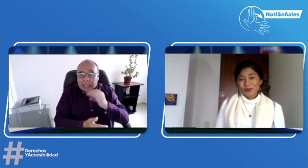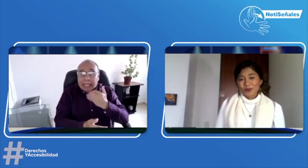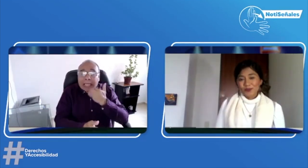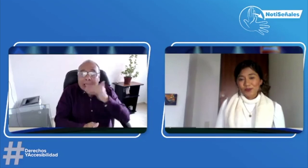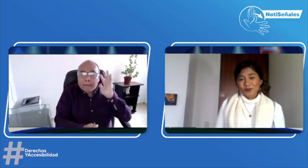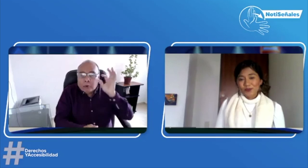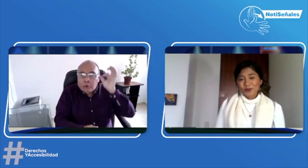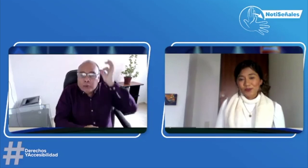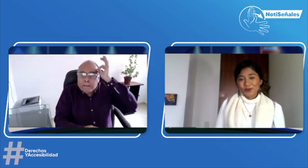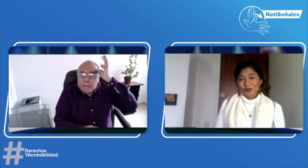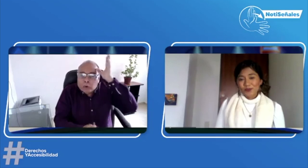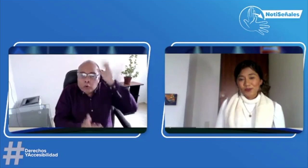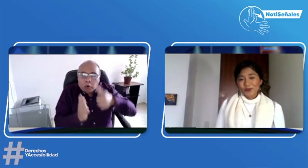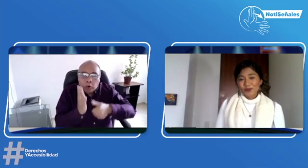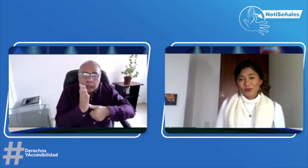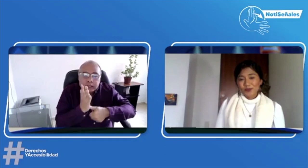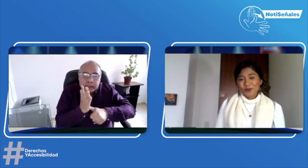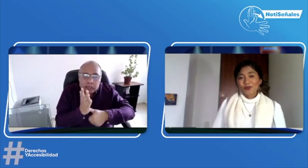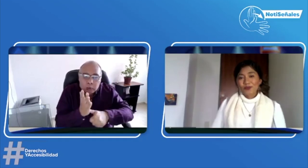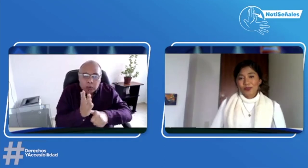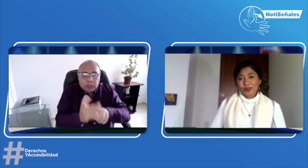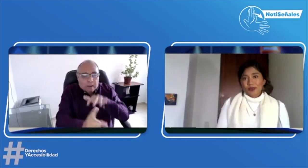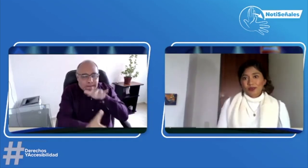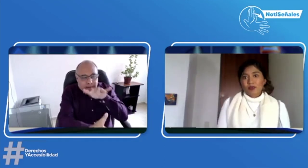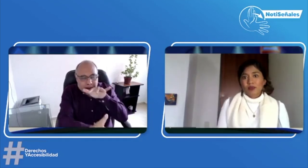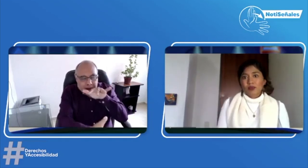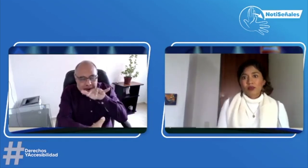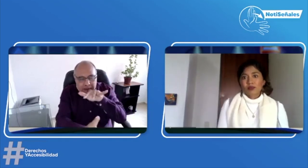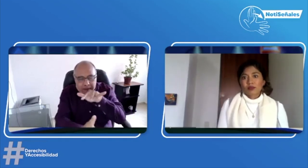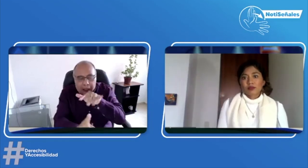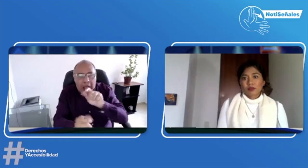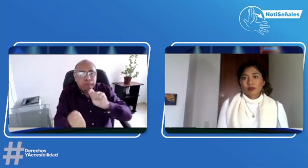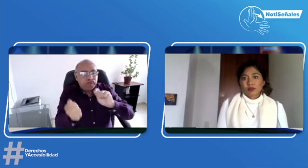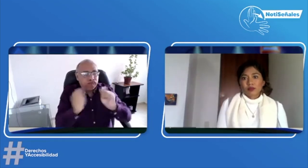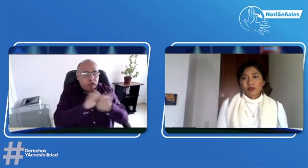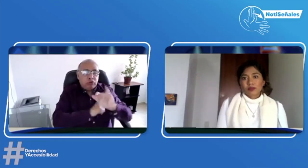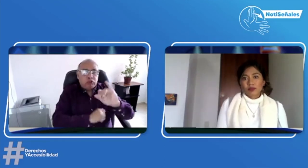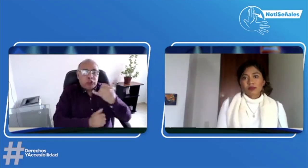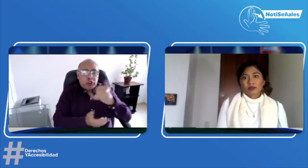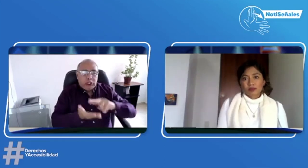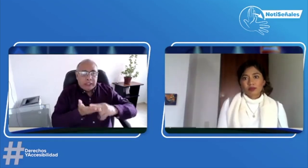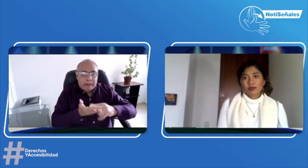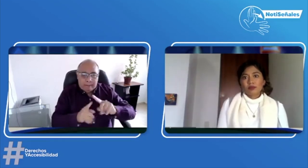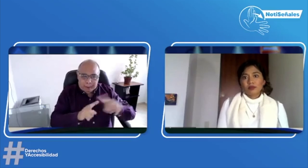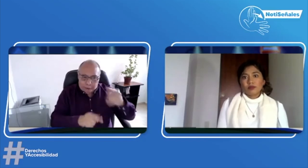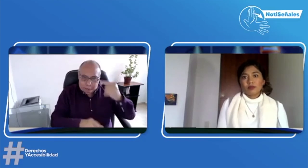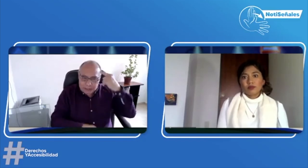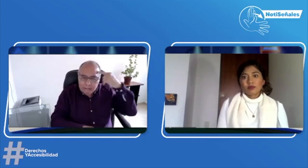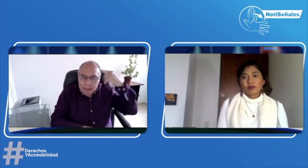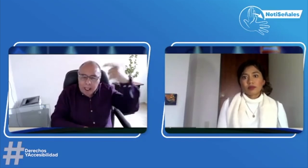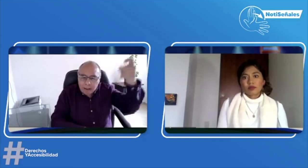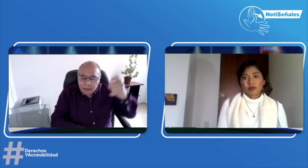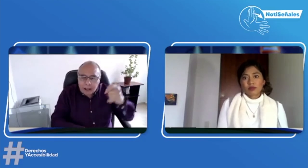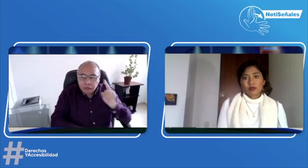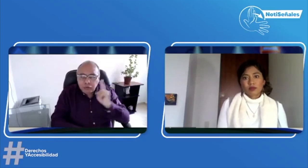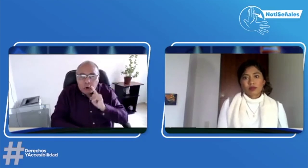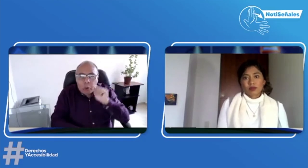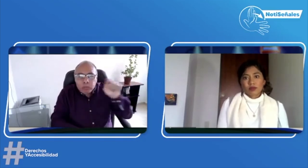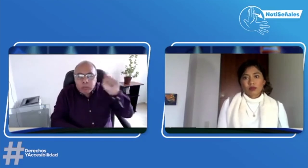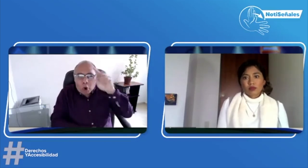saber eso, porque la verdad, por ejemplo, en algún momento, si hacemos incidencia y se logra que se cuente con el